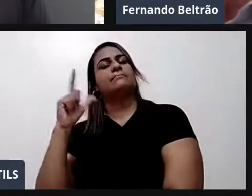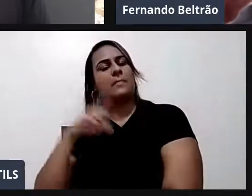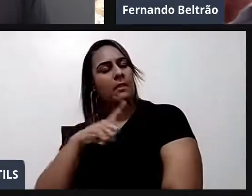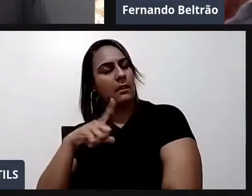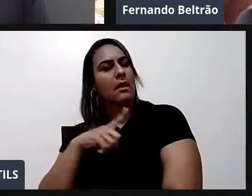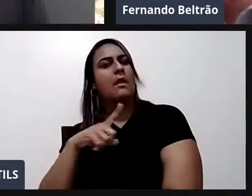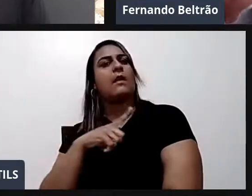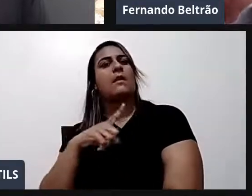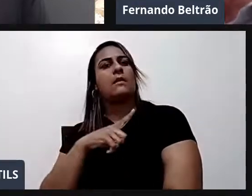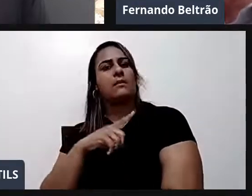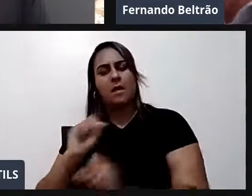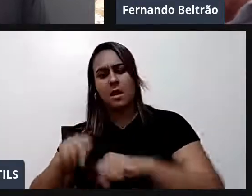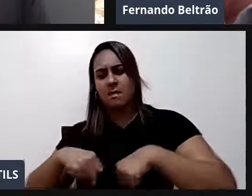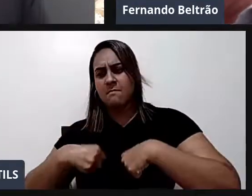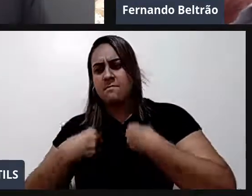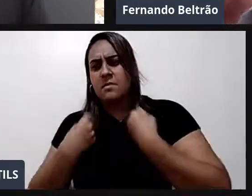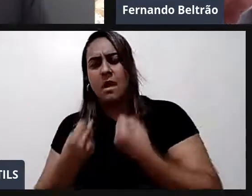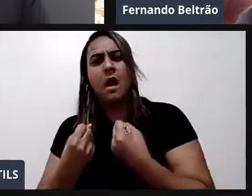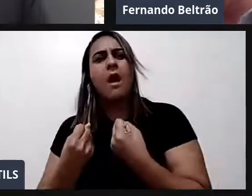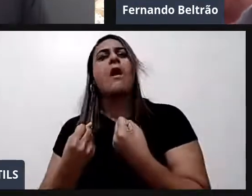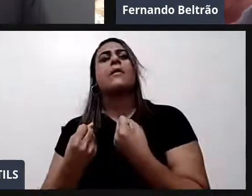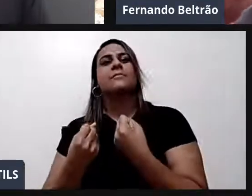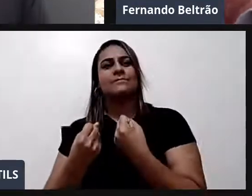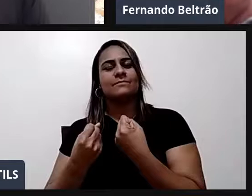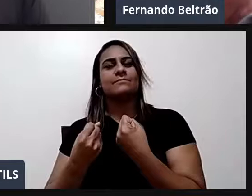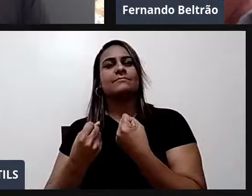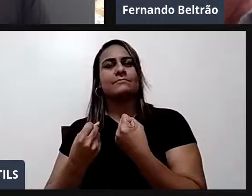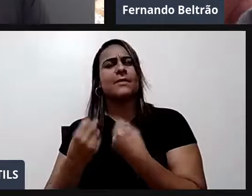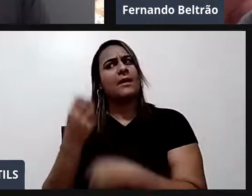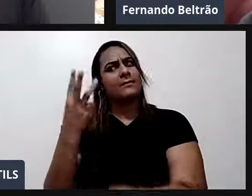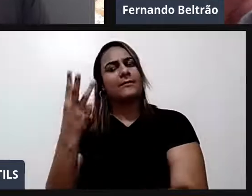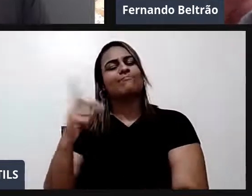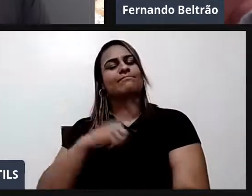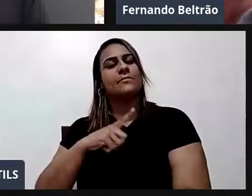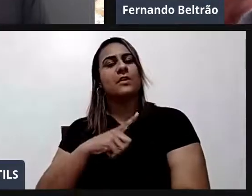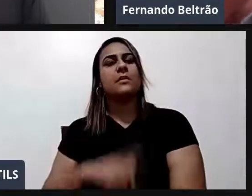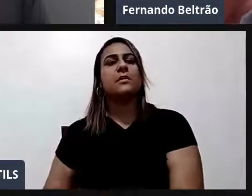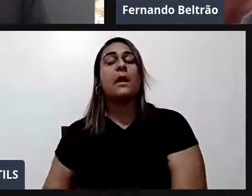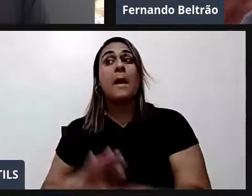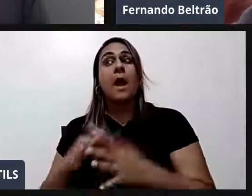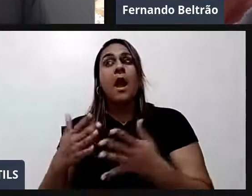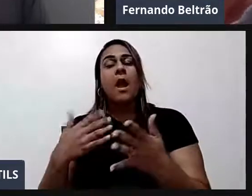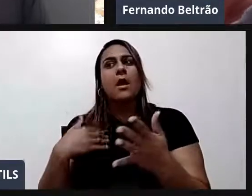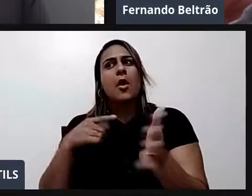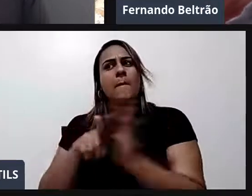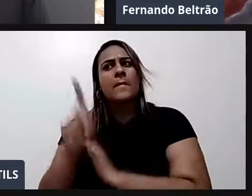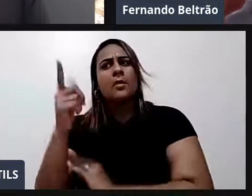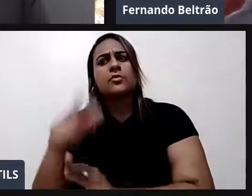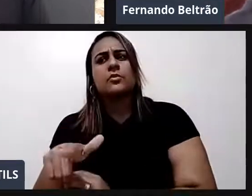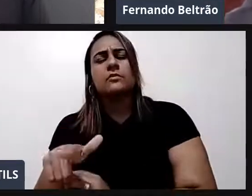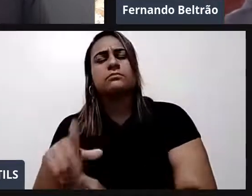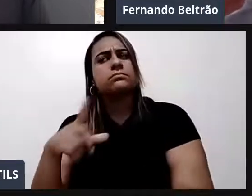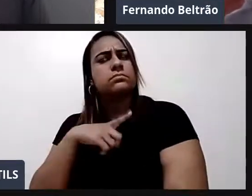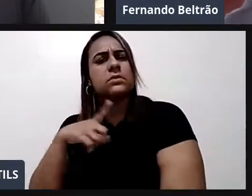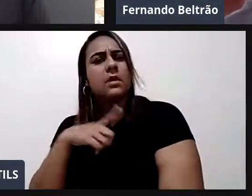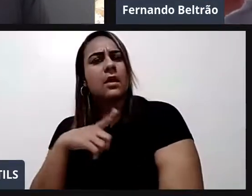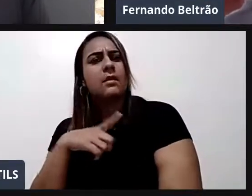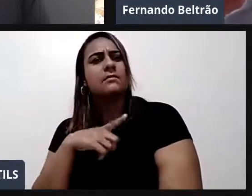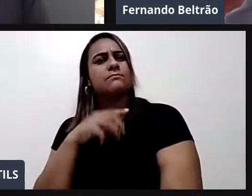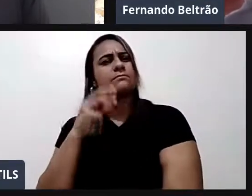encantados. Pelo menos três. Aí eu digo. Tem ou não tem. Também. Três ou quatro que não querem